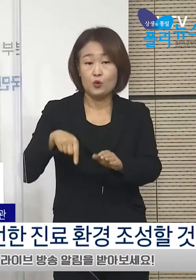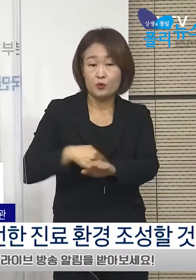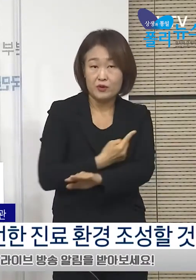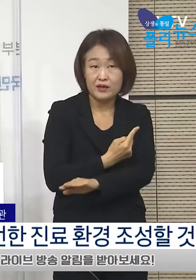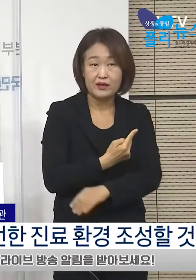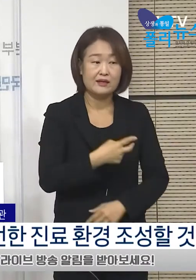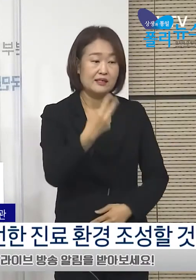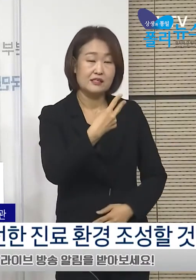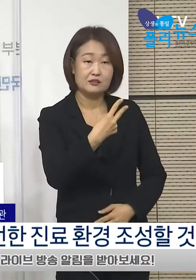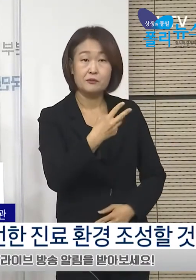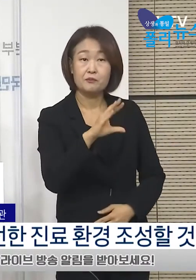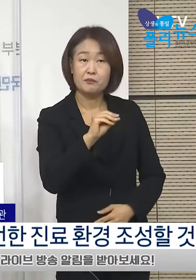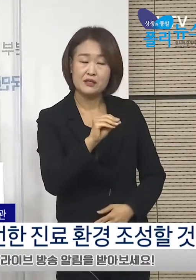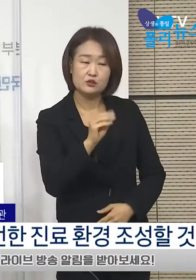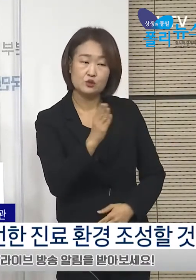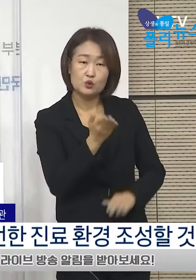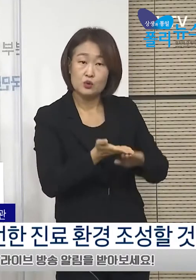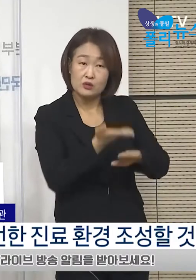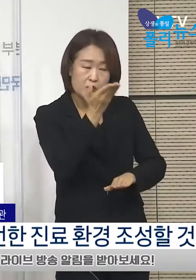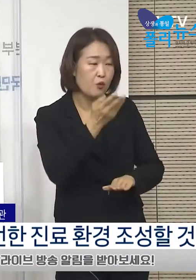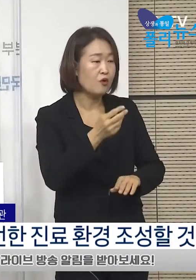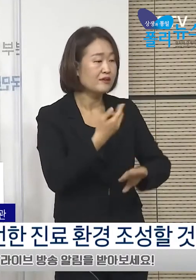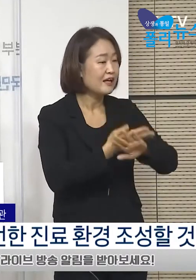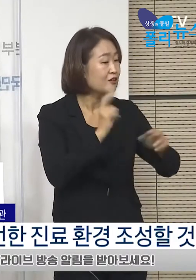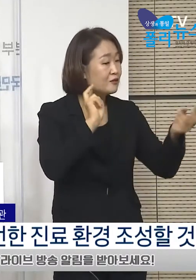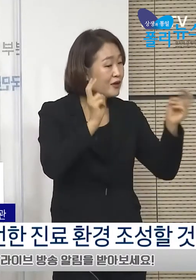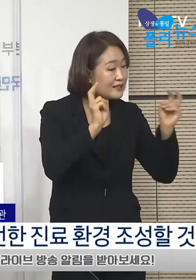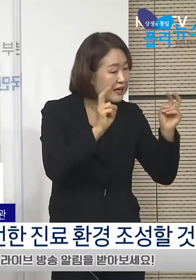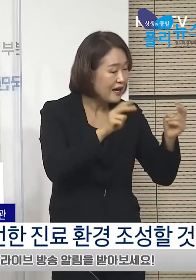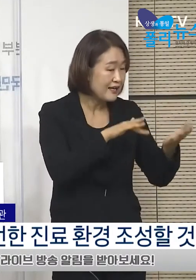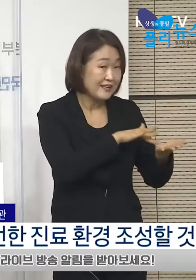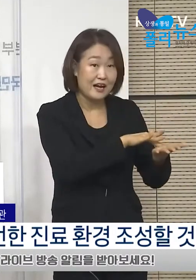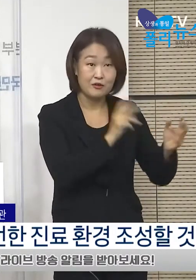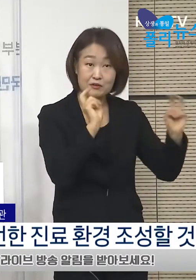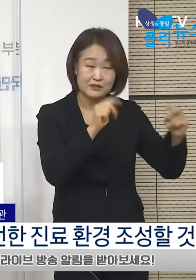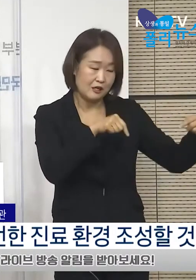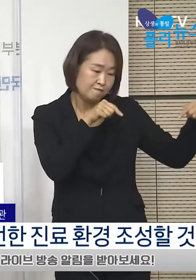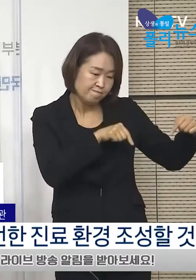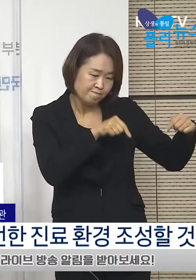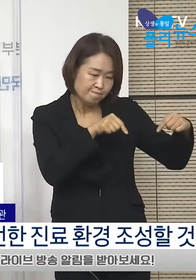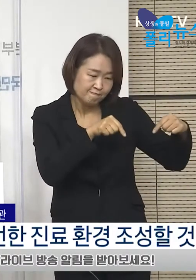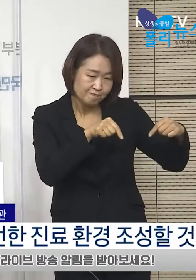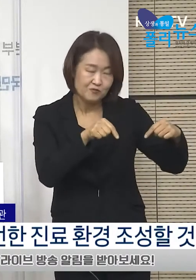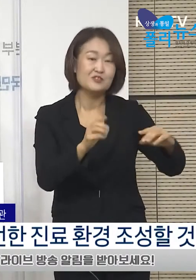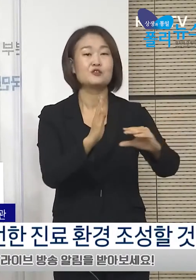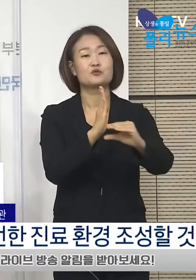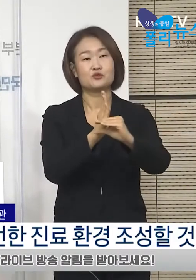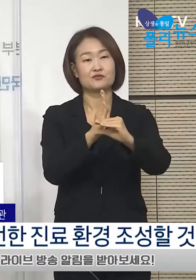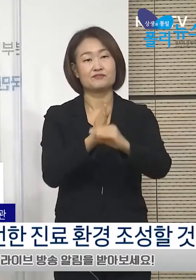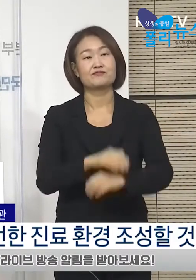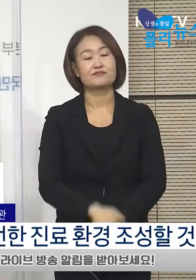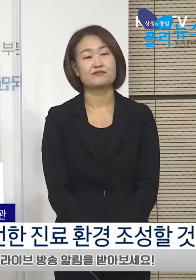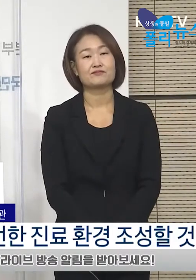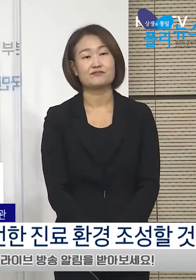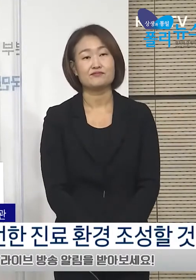2천만 명분 이상을 여러 제약회사를 통해 확보하기 위한 협상 과정 중에 있습니다.